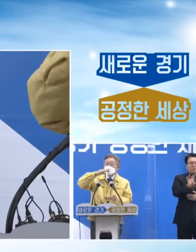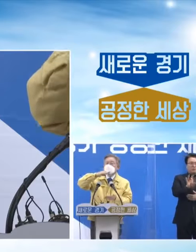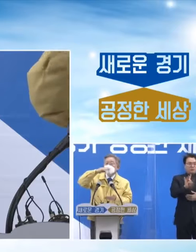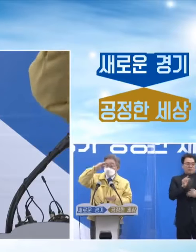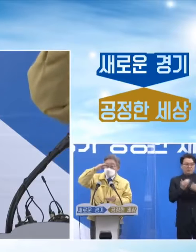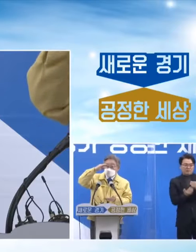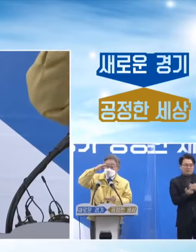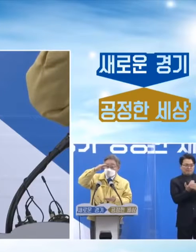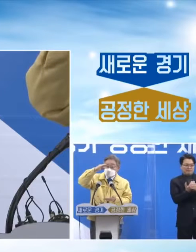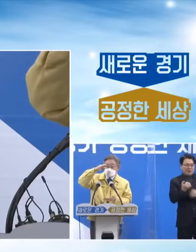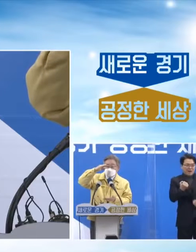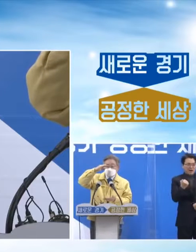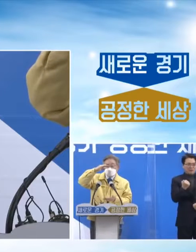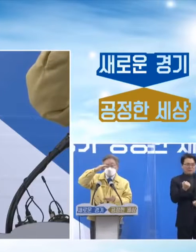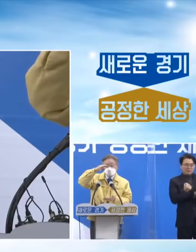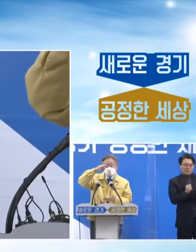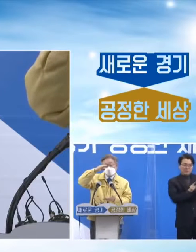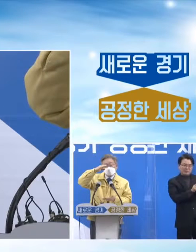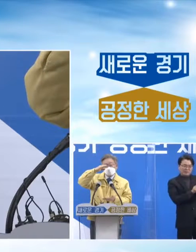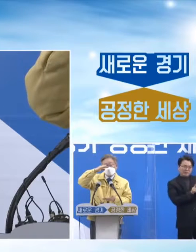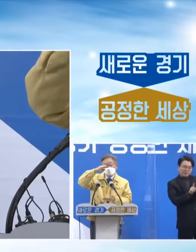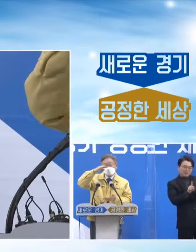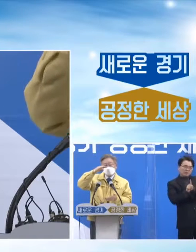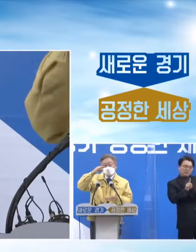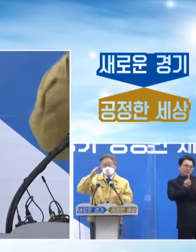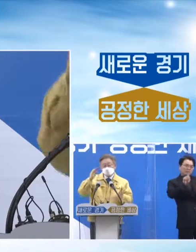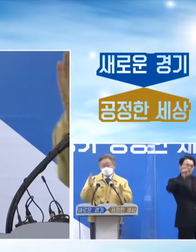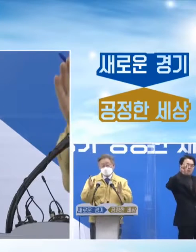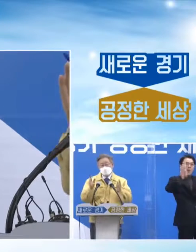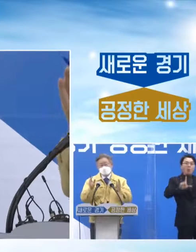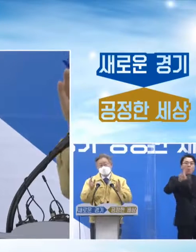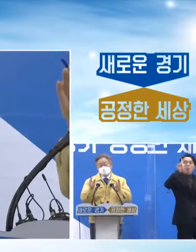즉 그래프의 높이 그 다음에